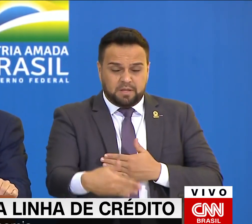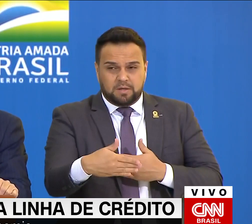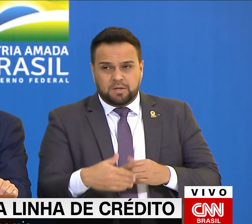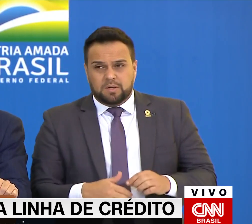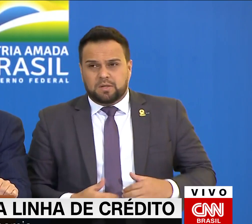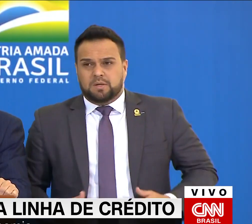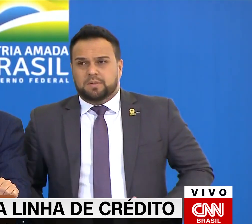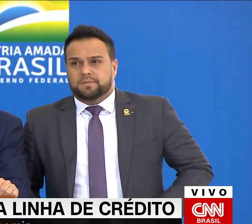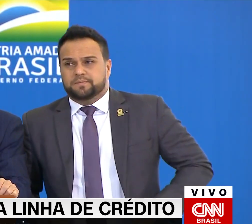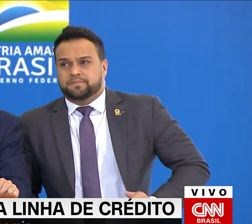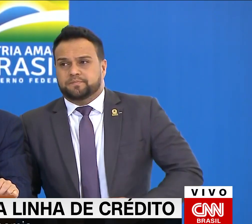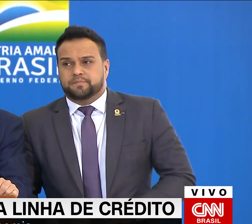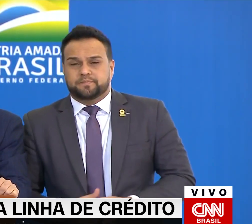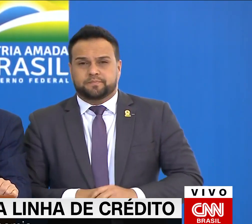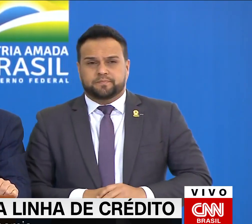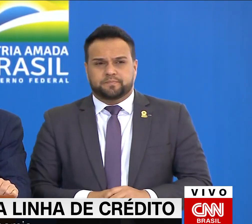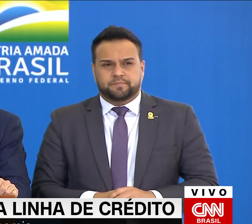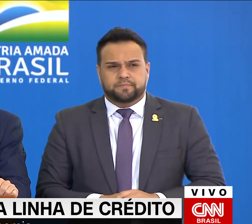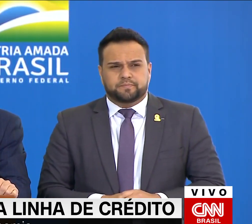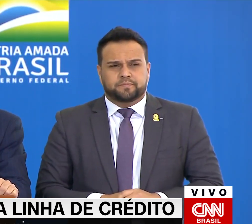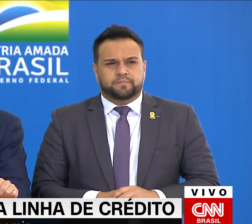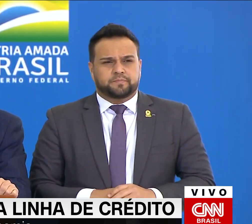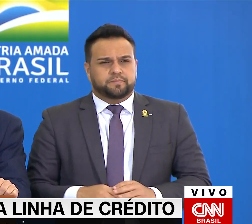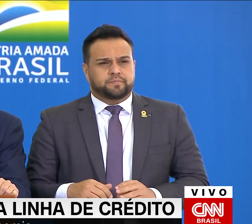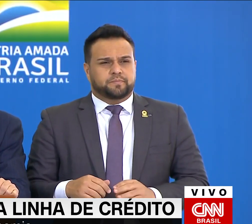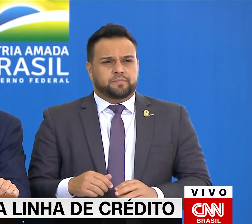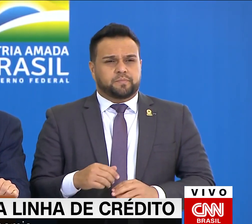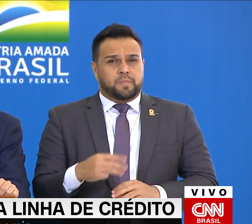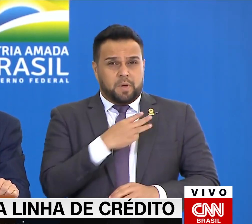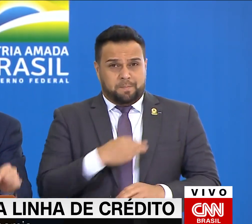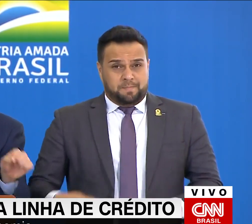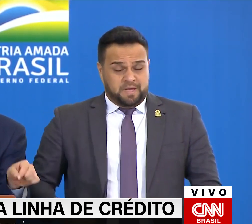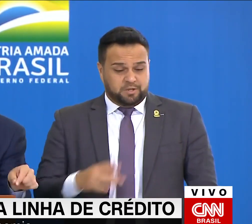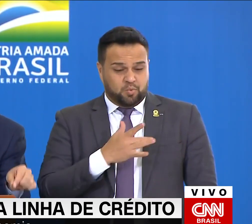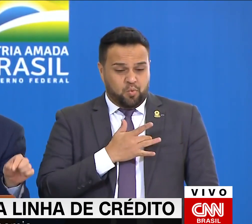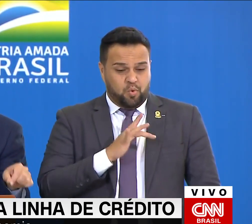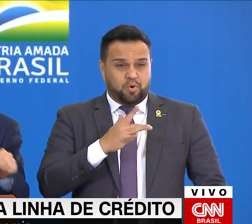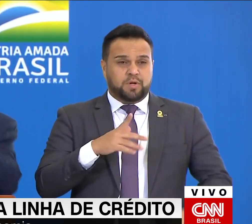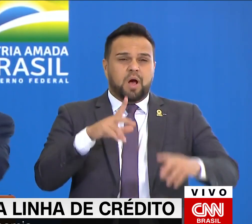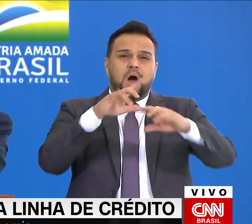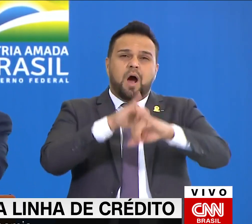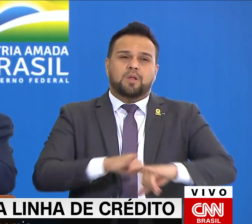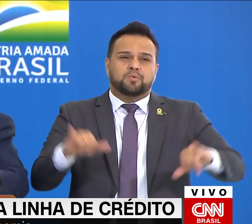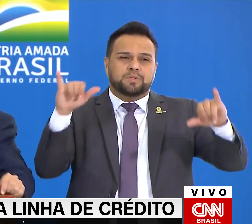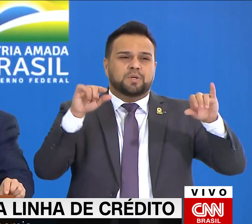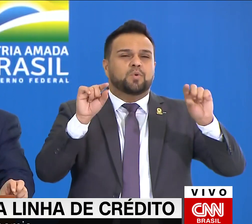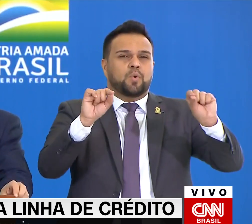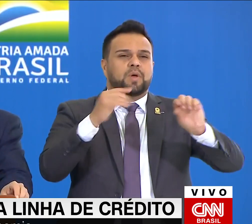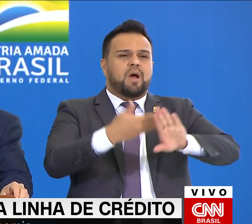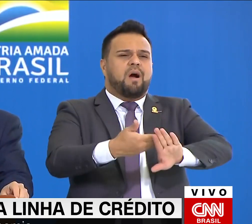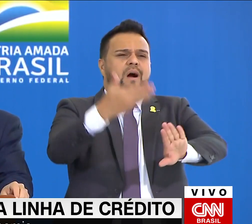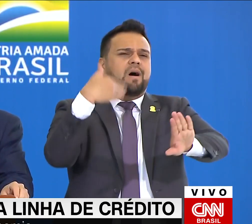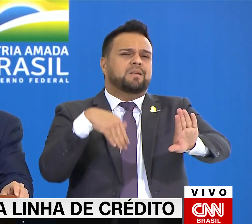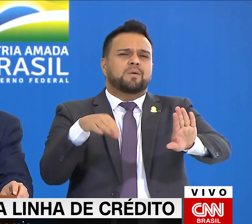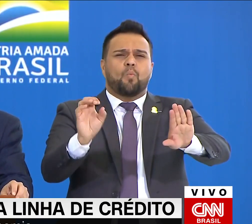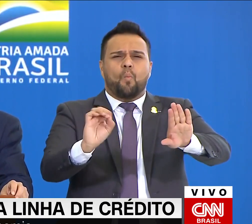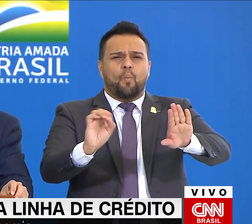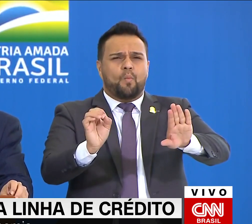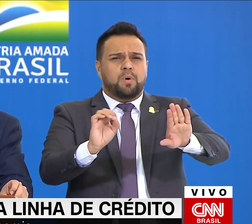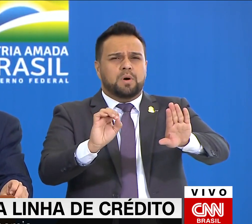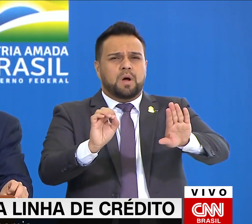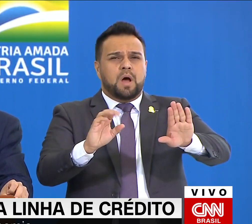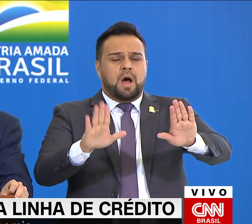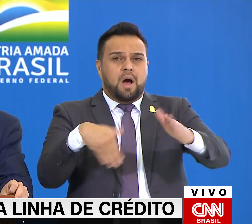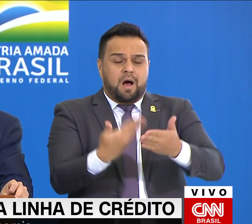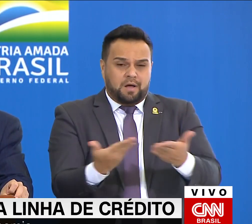estar anunciando a criação, desde o fundo do poço até hoje, de 3 milhões